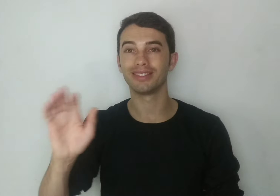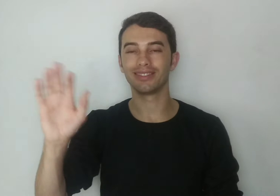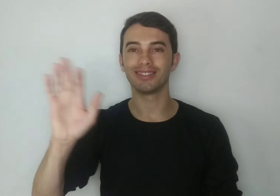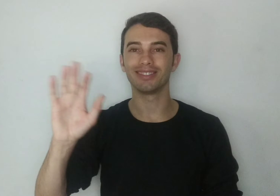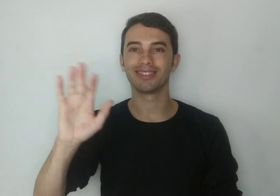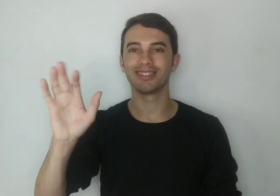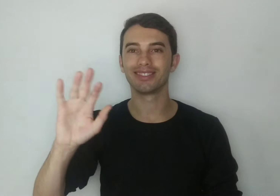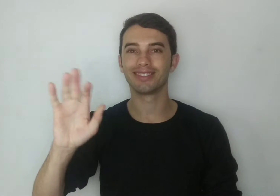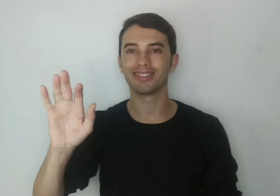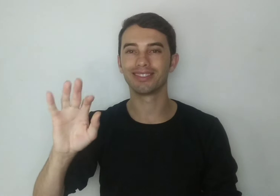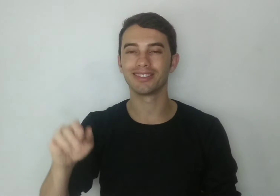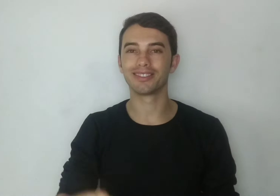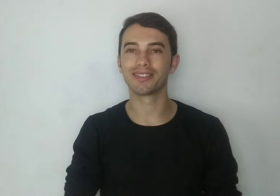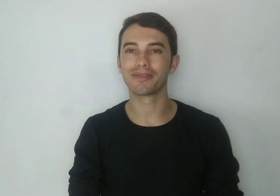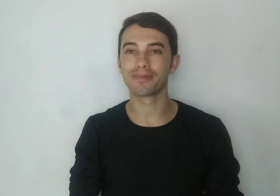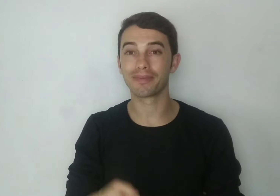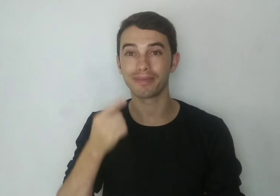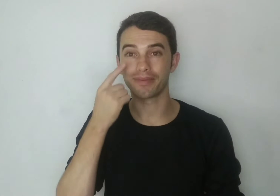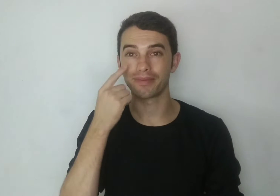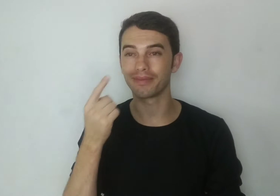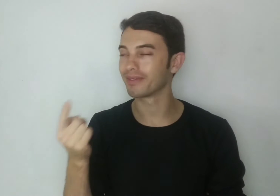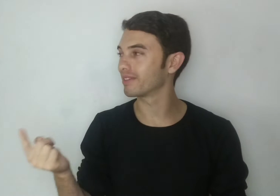Fala pessoal, vejam,